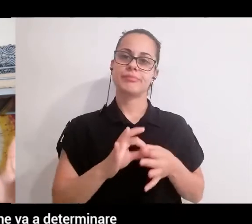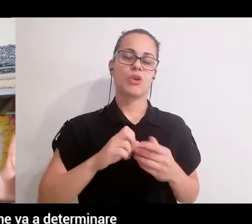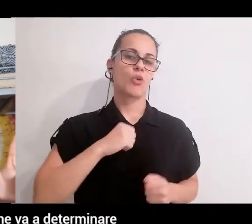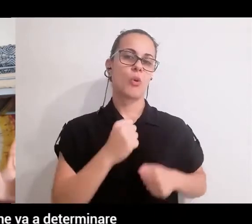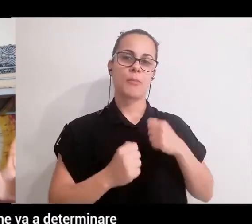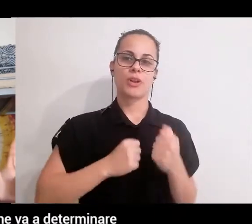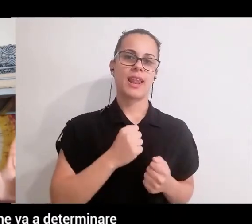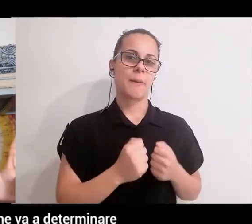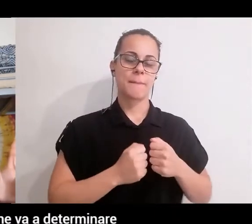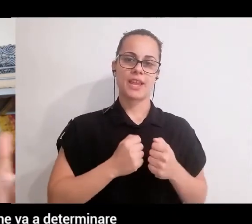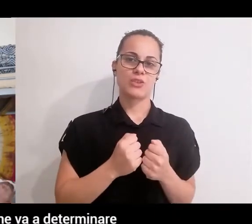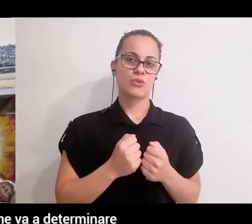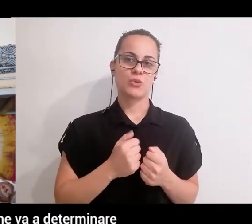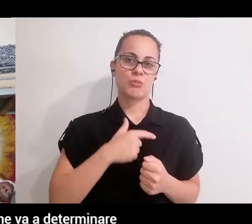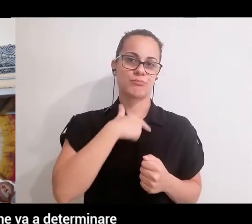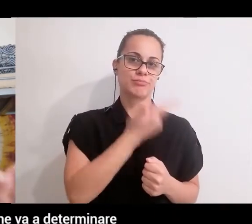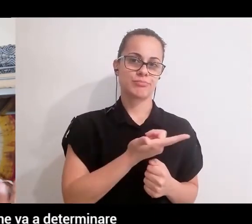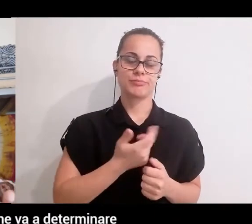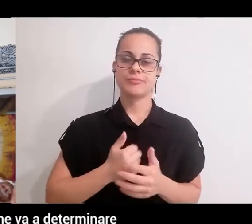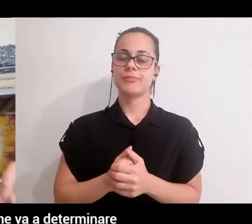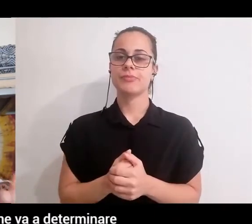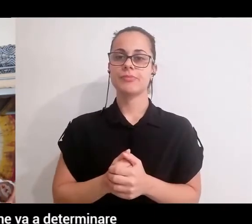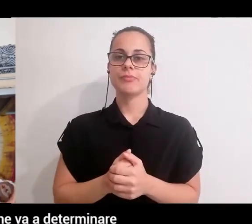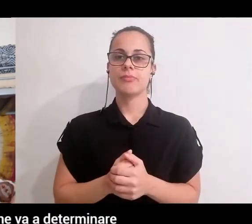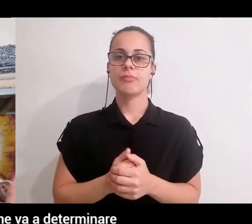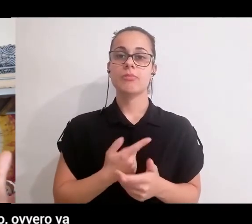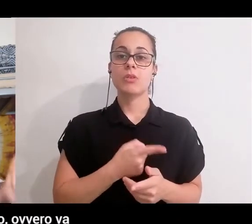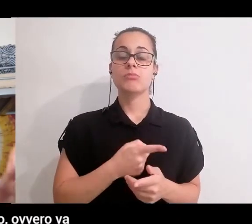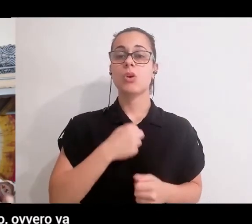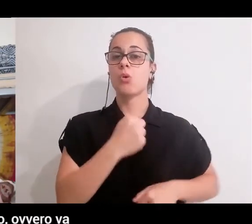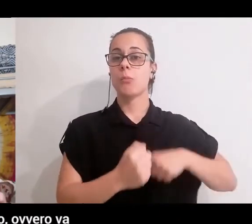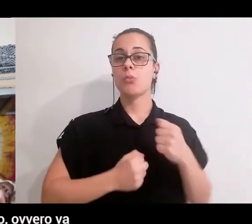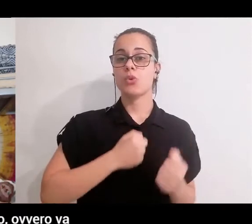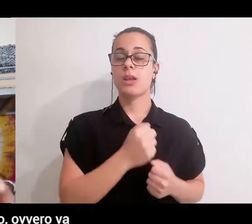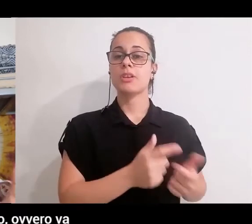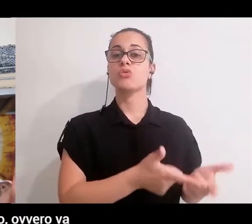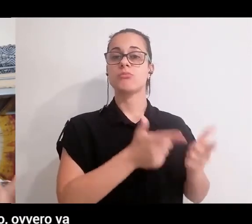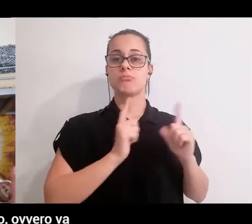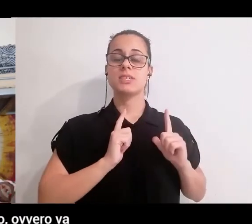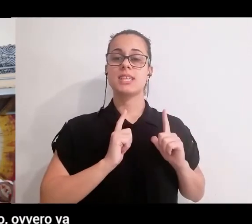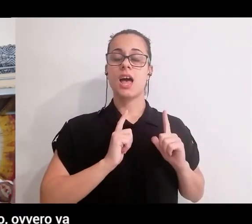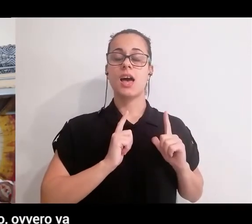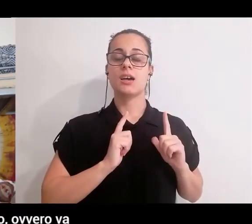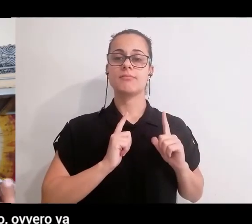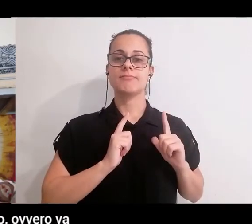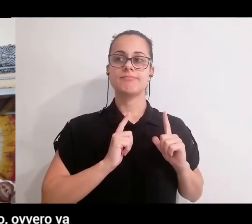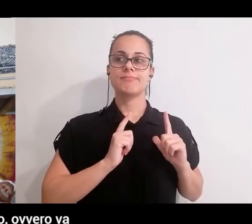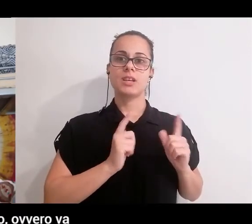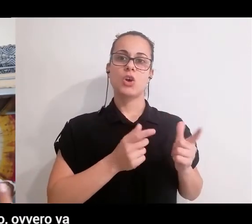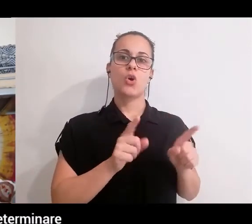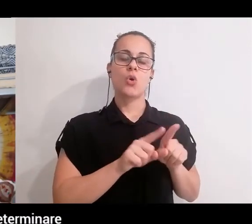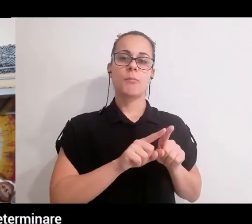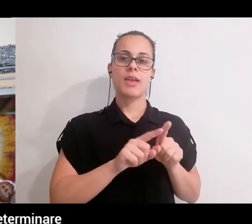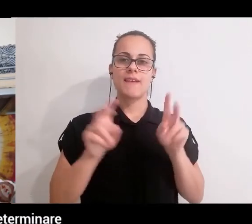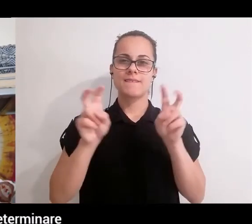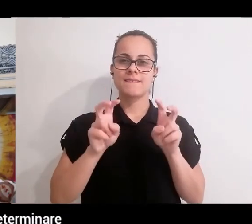con questa struttura di pensiero. Quest'azione va a determinare la realtà in cui vivo e i risultati che ottengo, ovvero